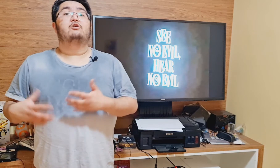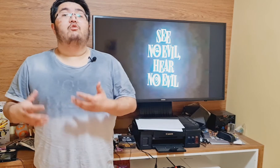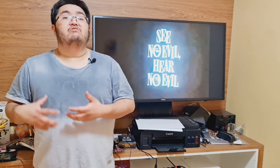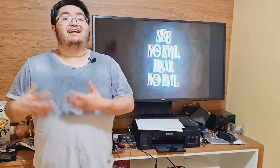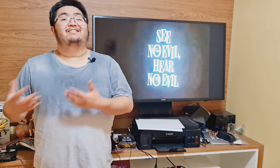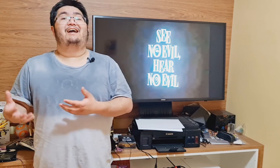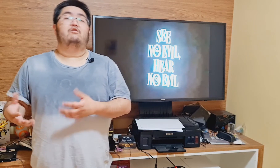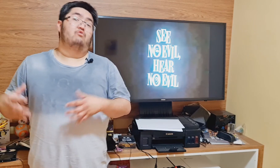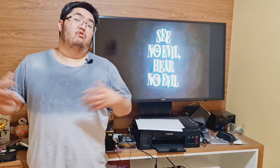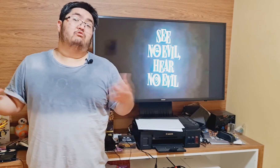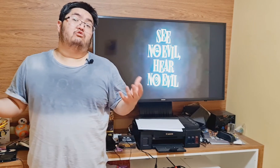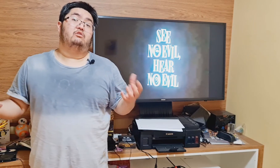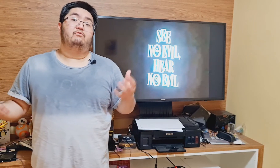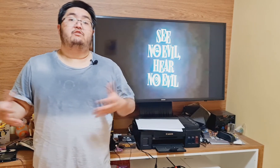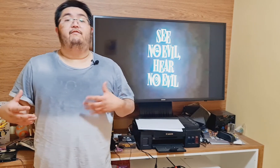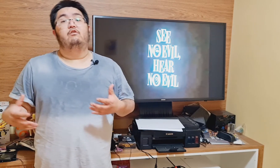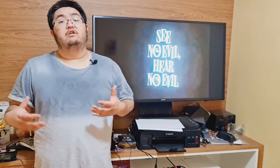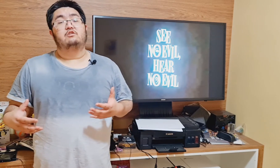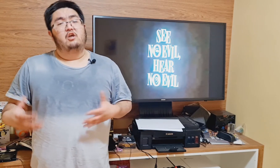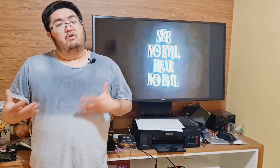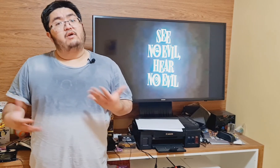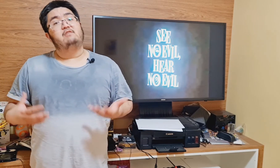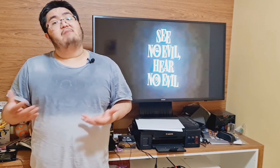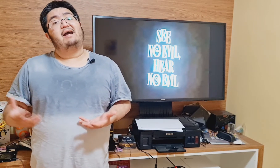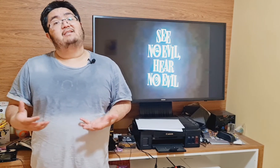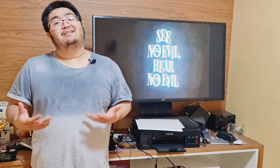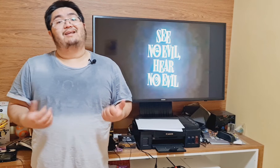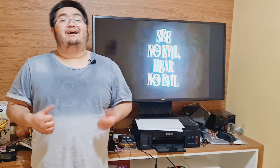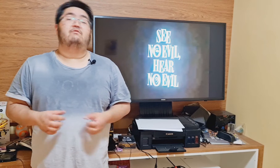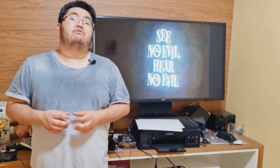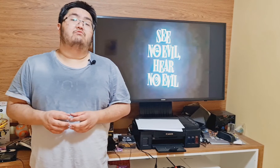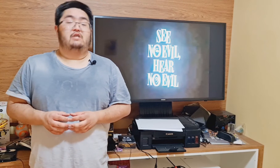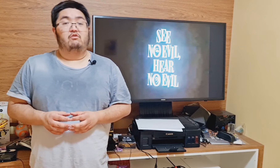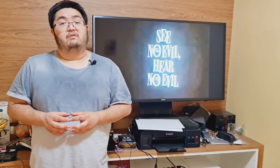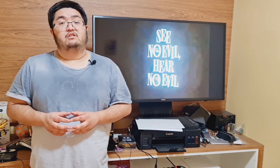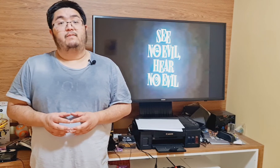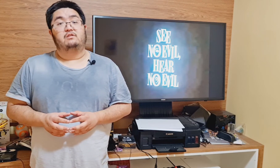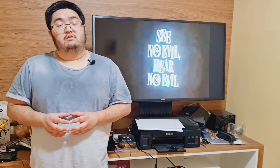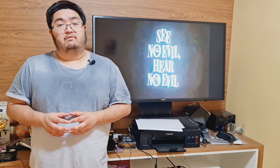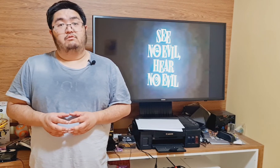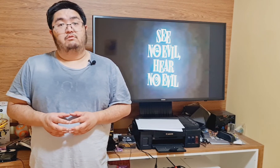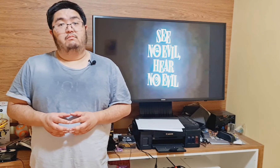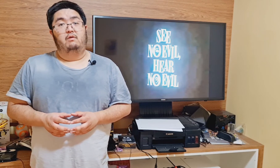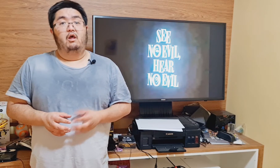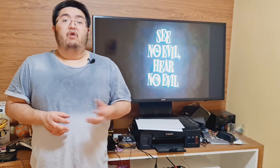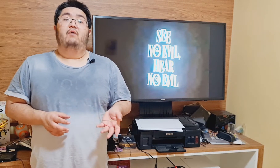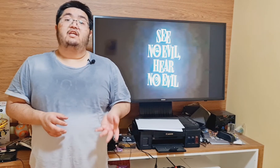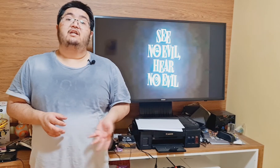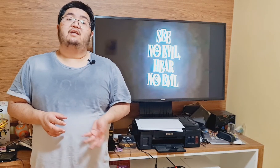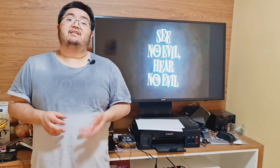contrastar com outros tipos de flores, ou animais que tragam alguns aromas específicos. ou ainda tem a